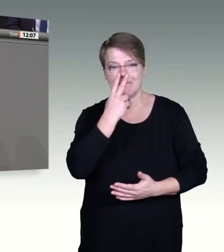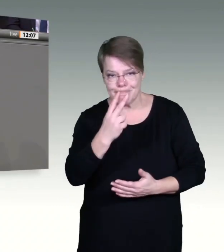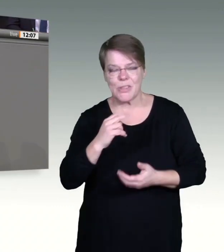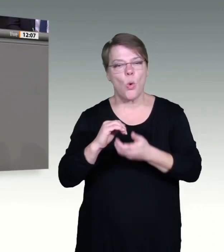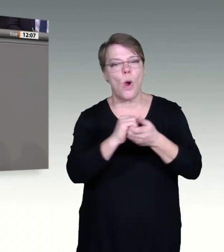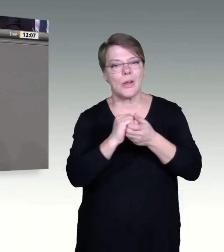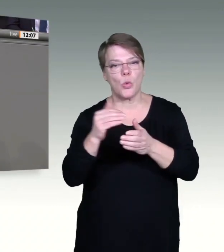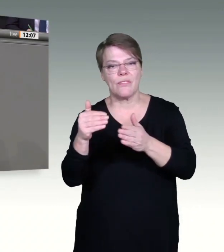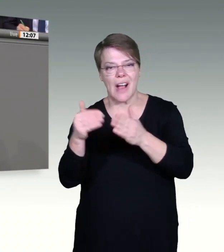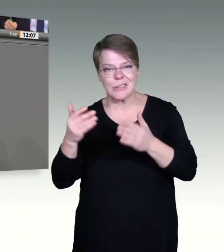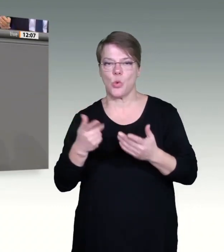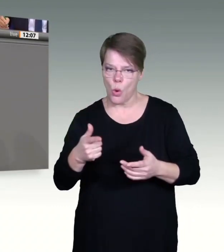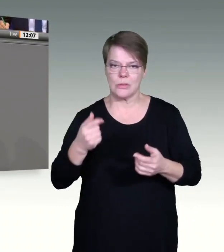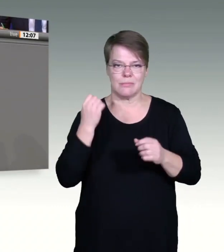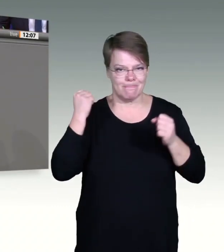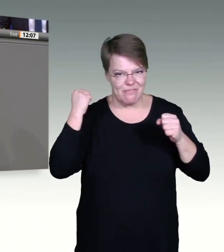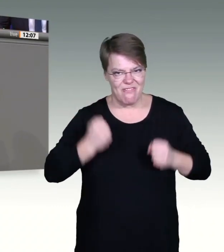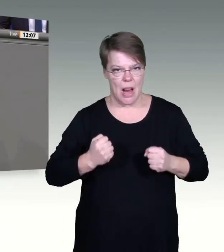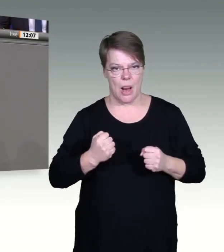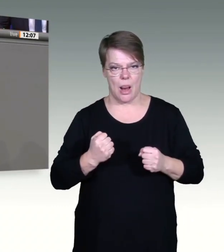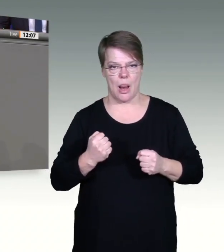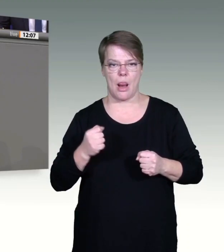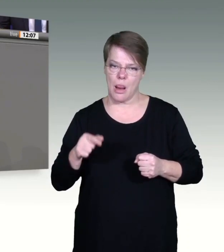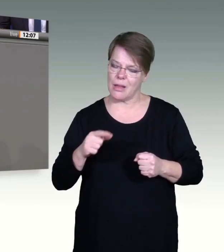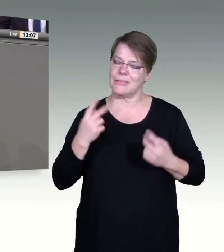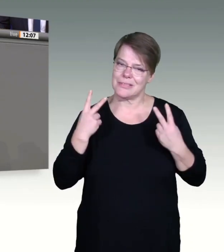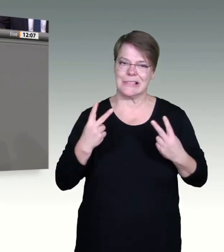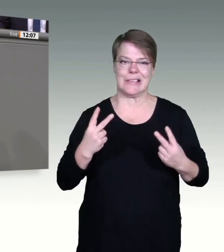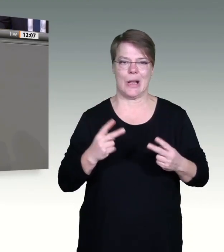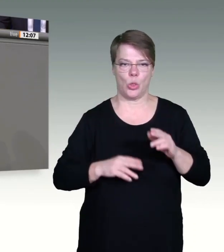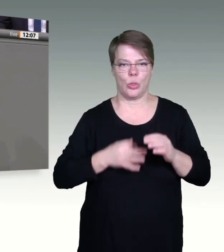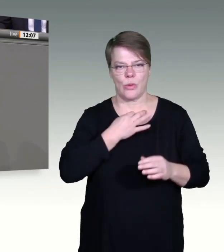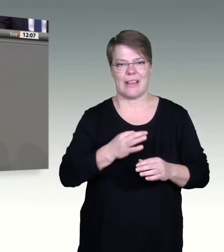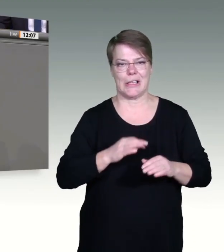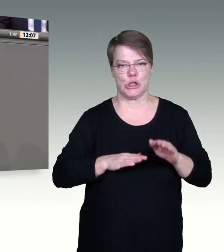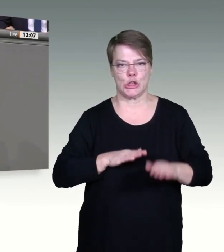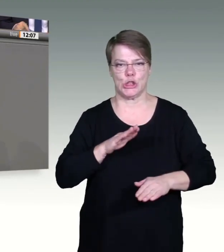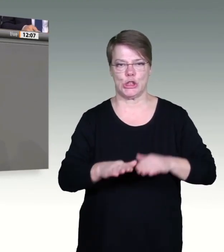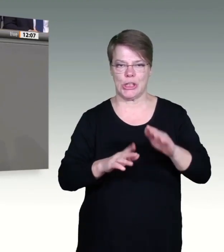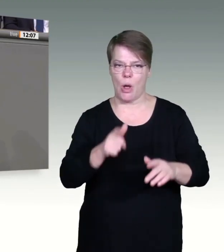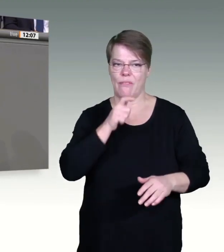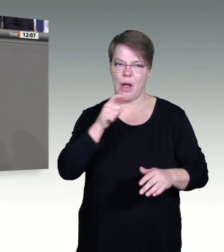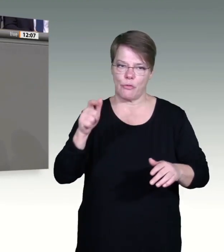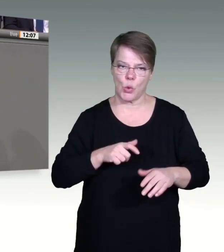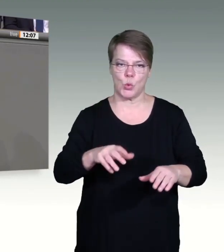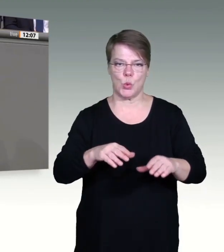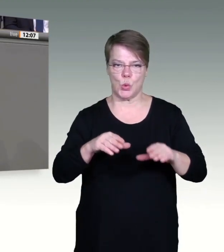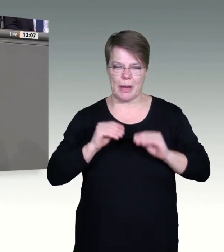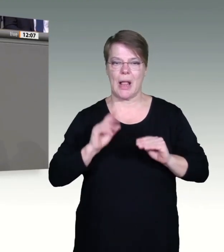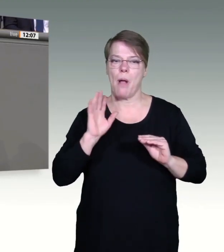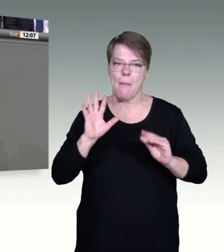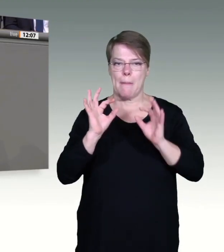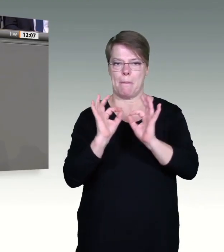dass die Koalitionsfraktionen entschlossen sind, alle notwendigen Schritte mit Verantwortung und Augenmaß zu gehen, um die Pandemie